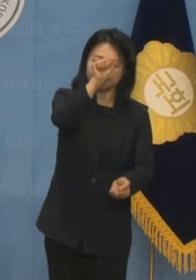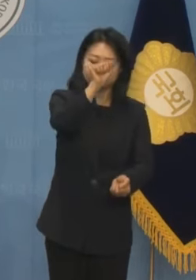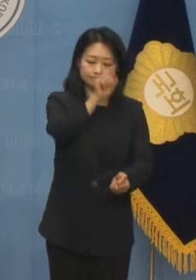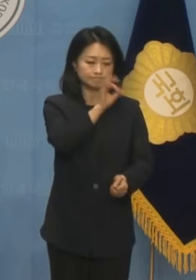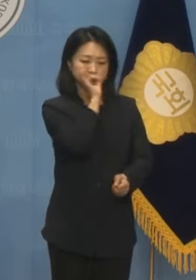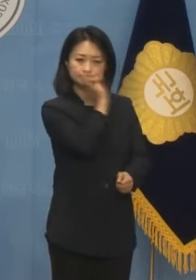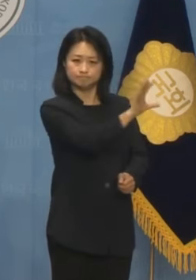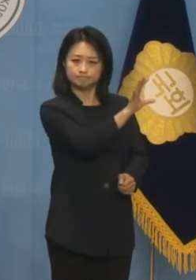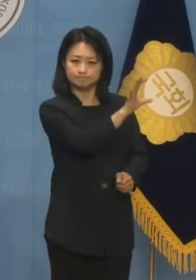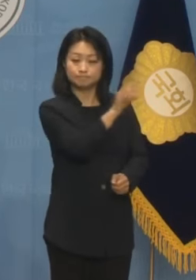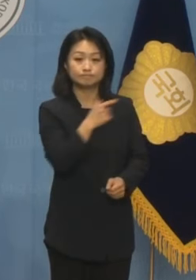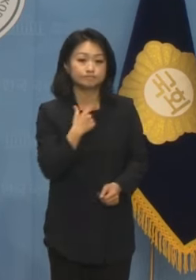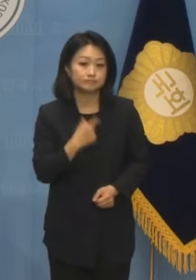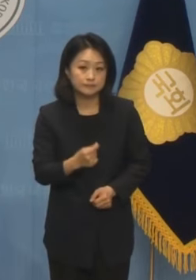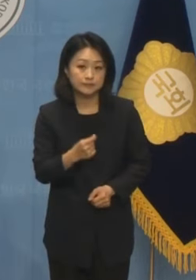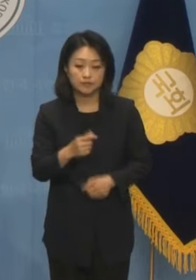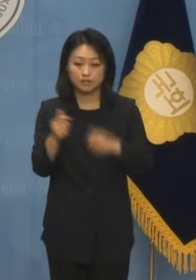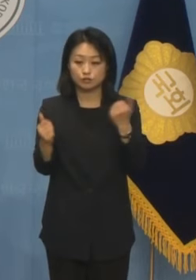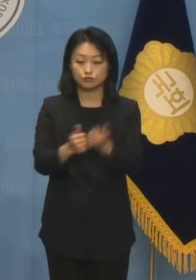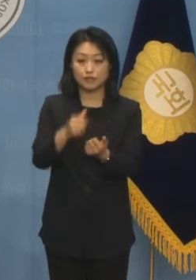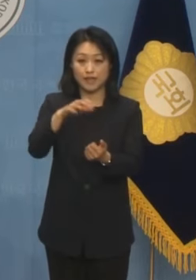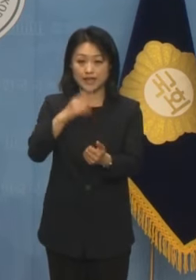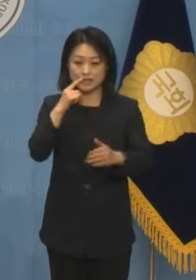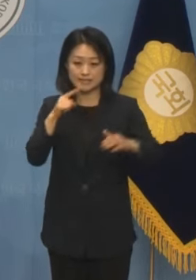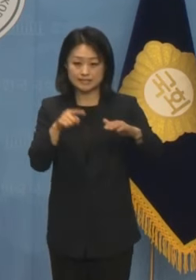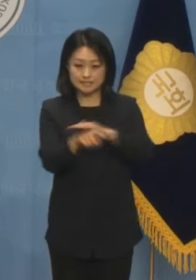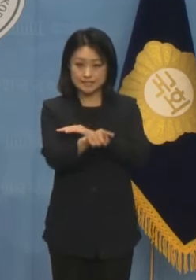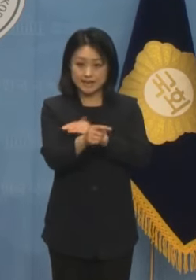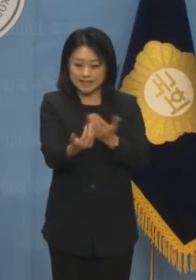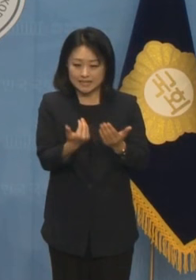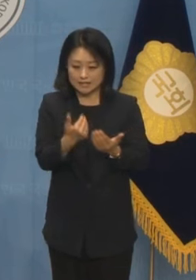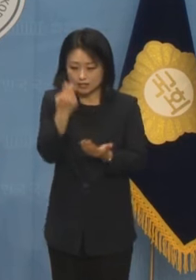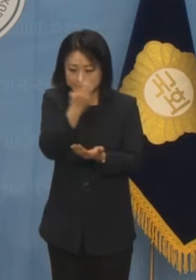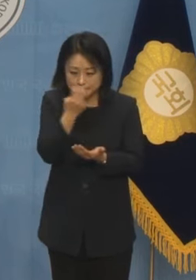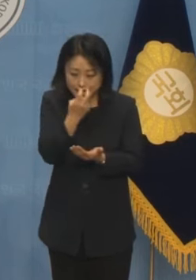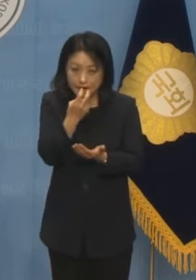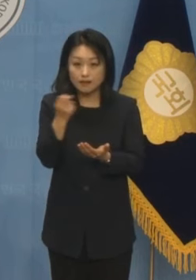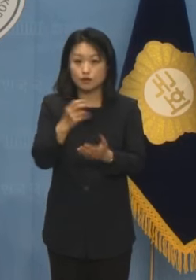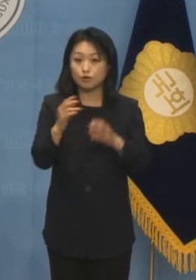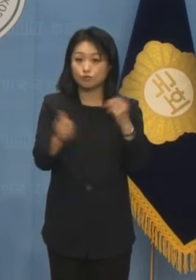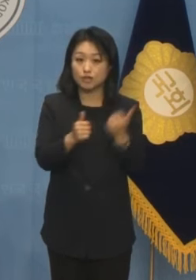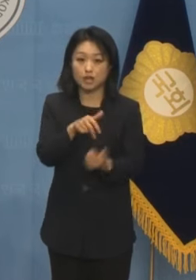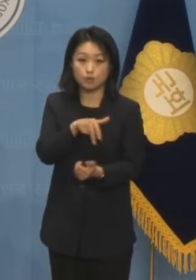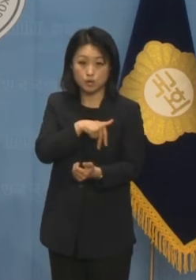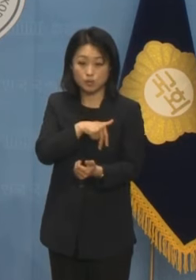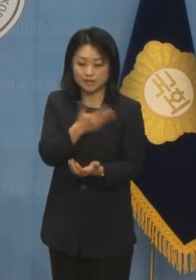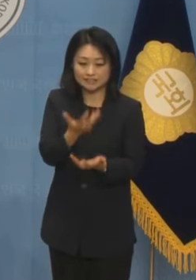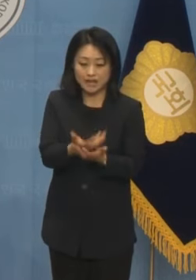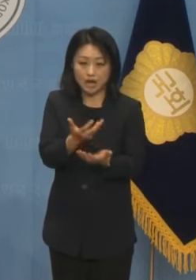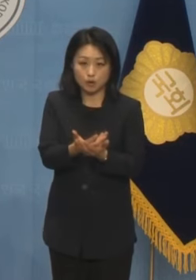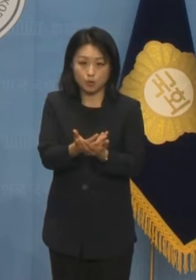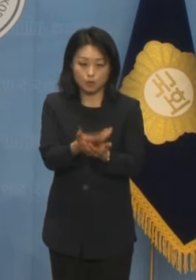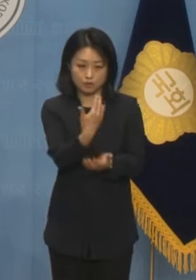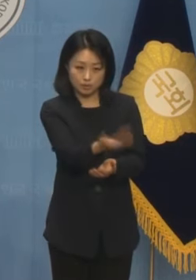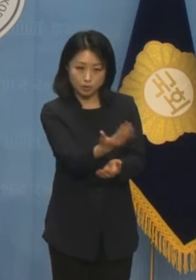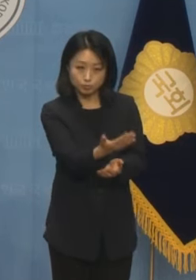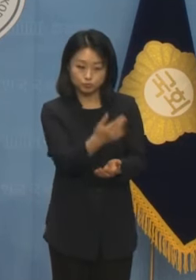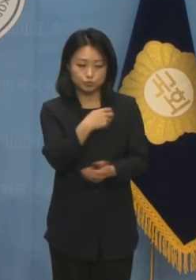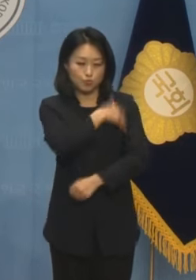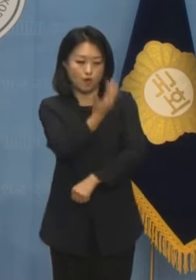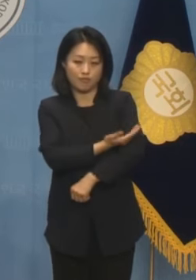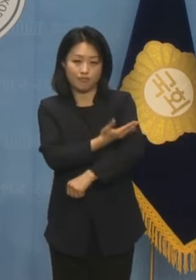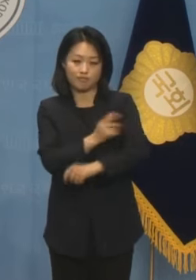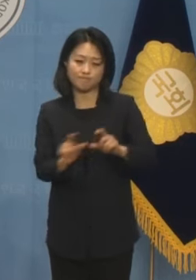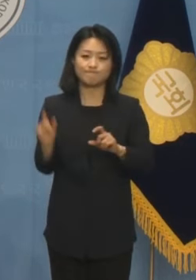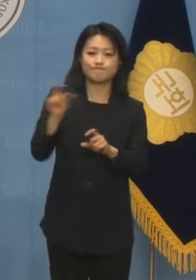않겠습니다. 국회의 시행령 사전심사제 도입, 국회의원의 자료 요구권 및 조사권 강화 등으로